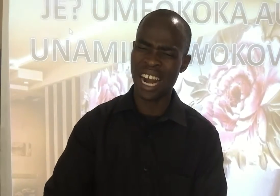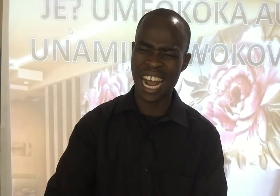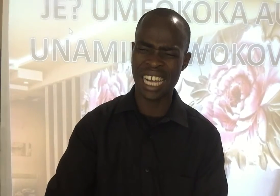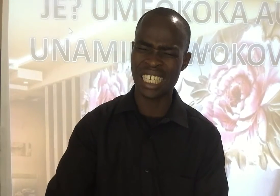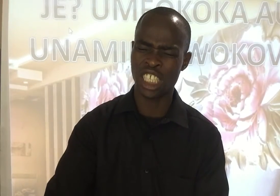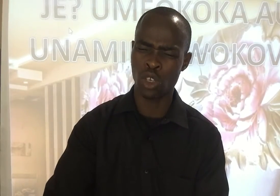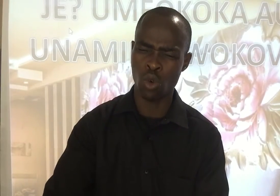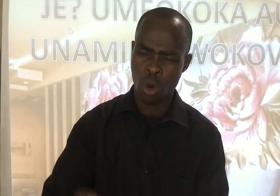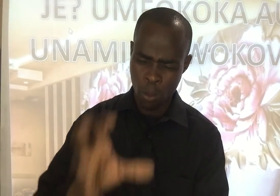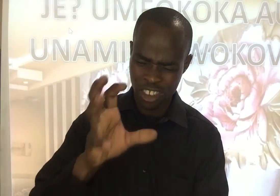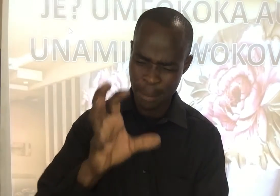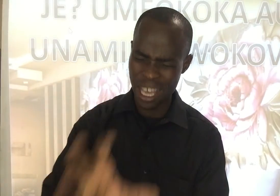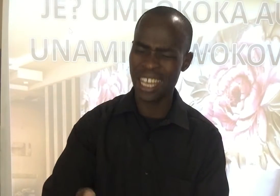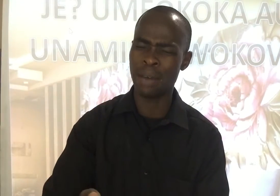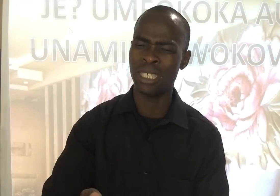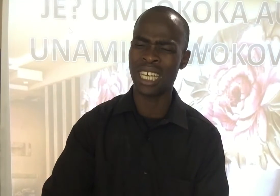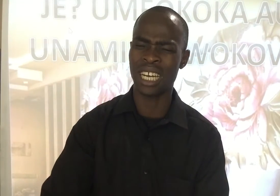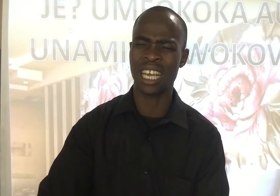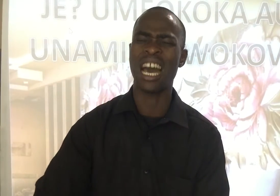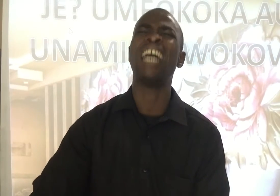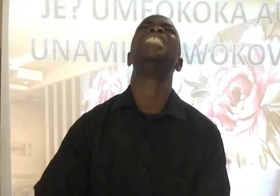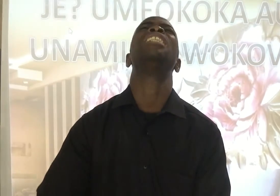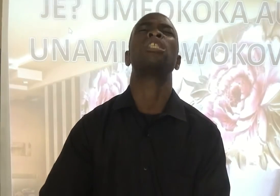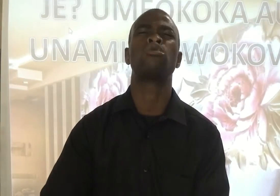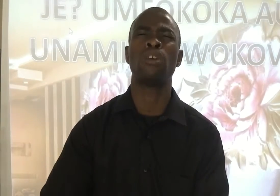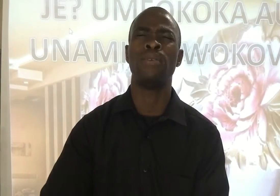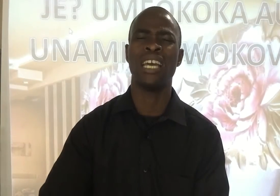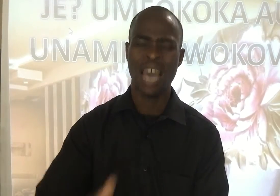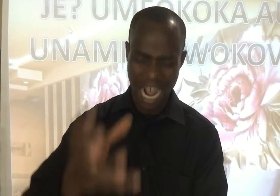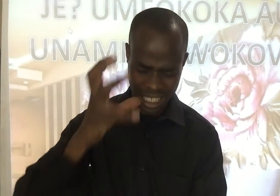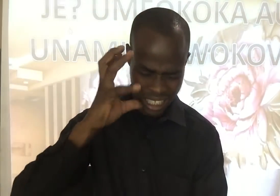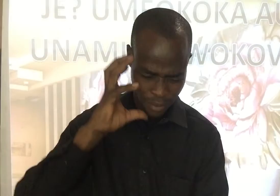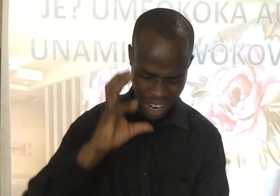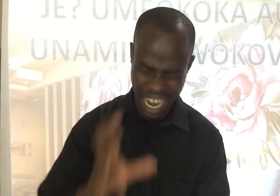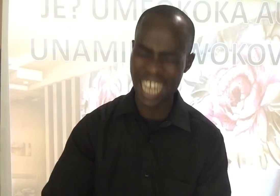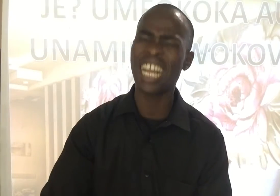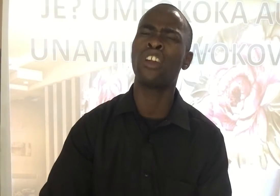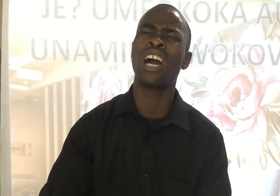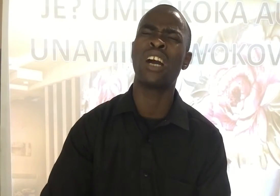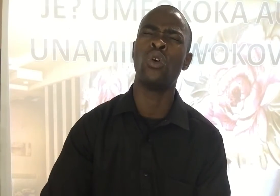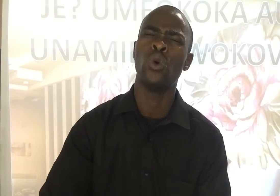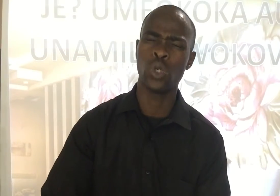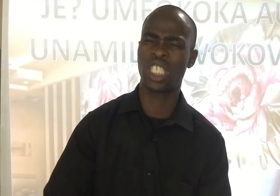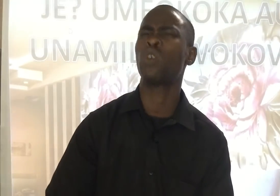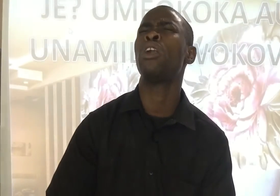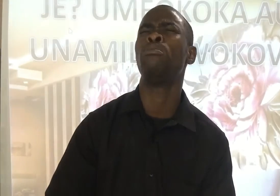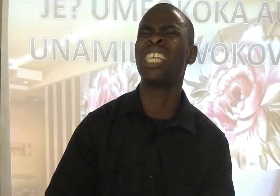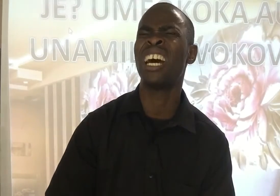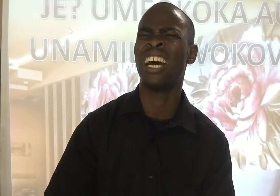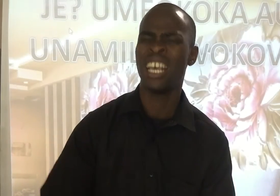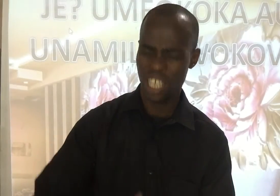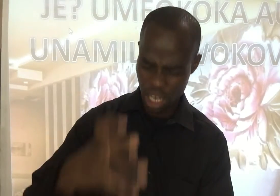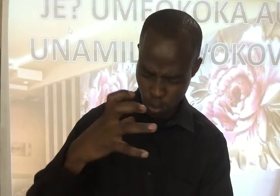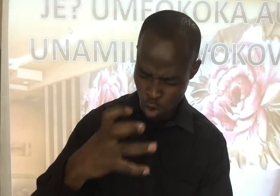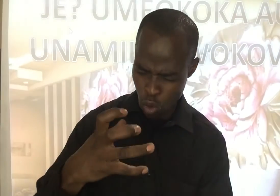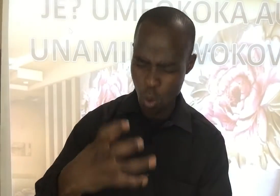baraka za siku Mutamehe dhamizage Aisha kituamia Hachi atafakari neno lako usiku na mchana Ili mungu